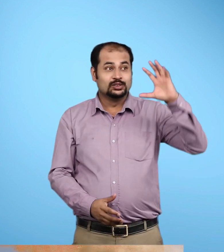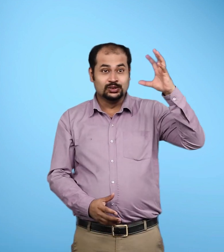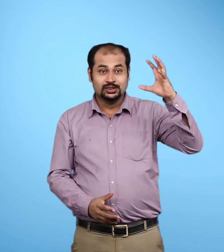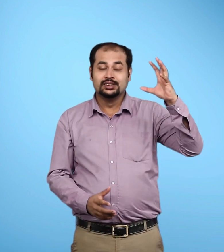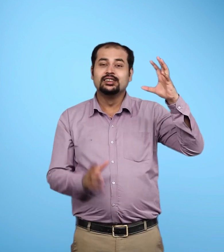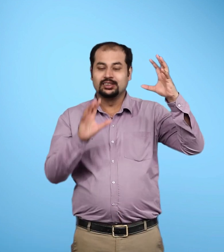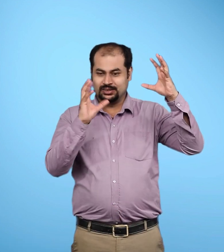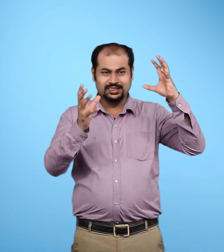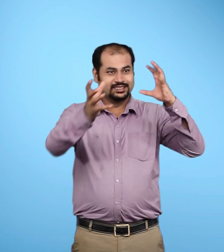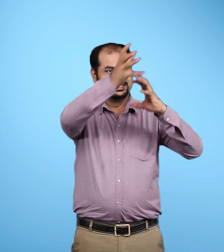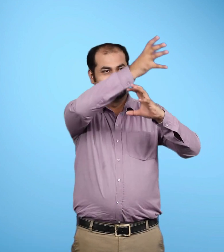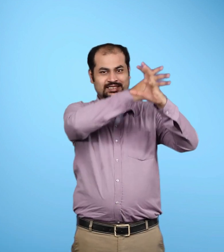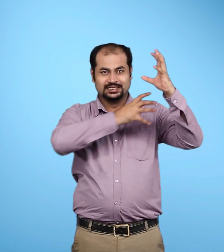प्रिथ्वी हमारा आवास